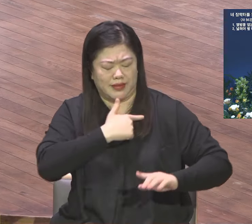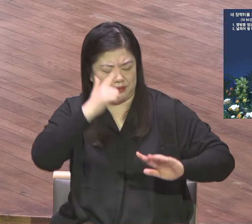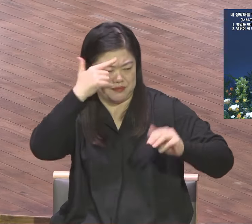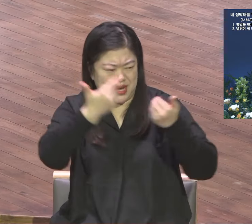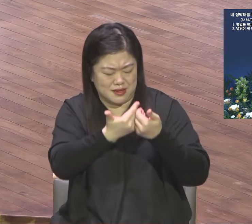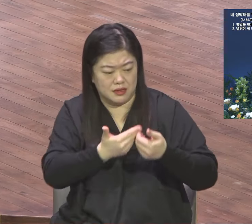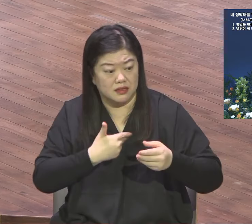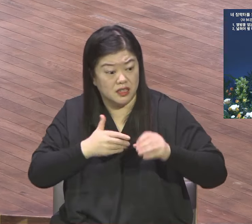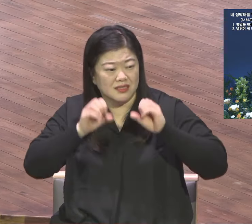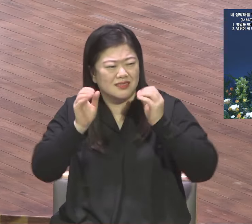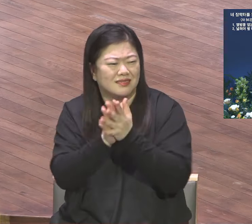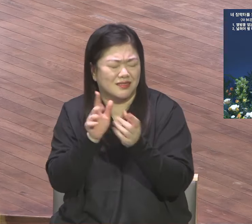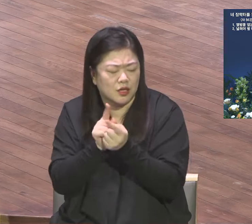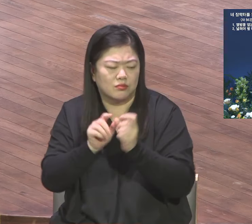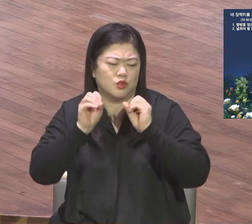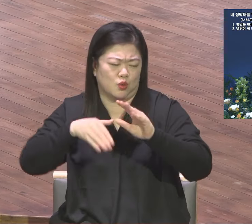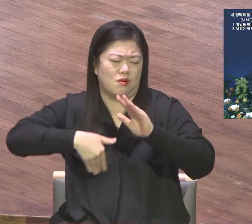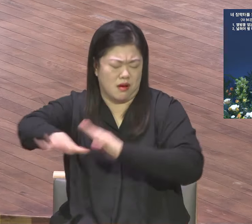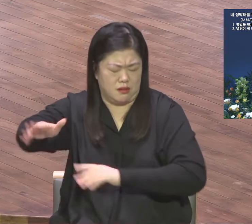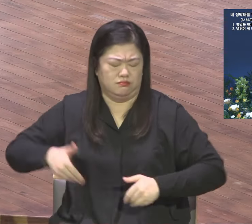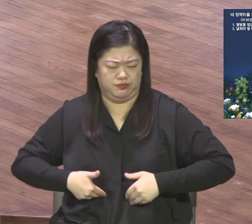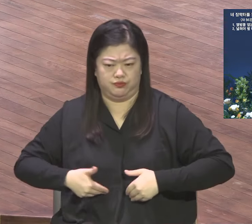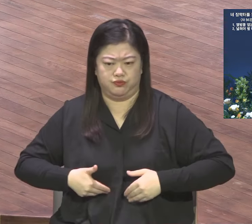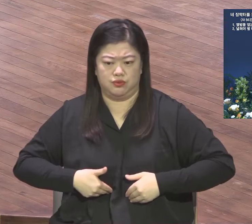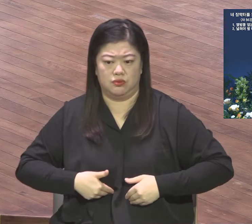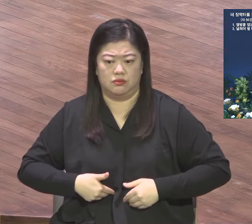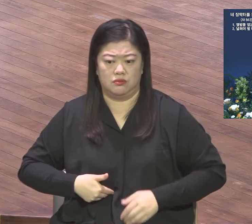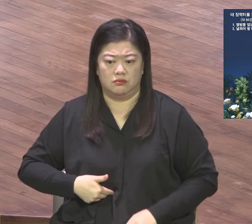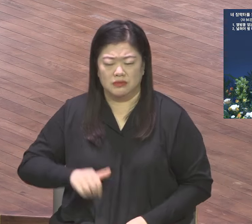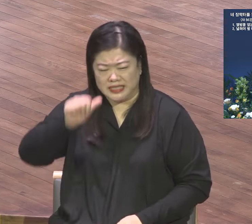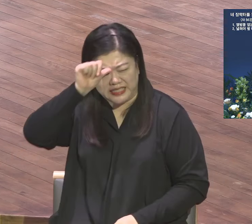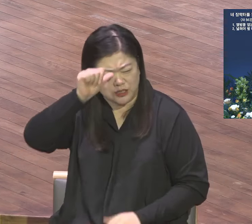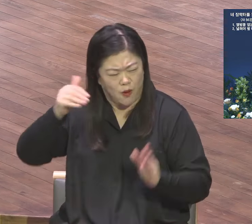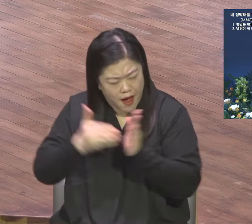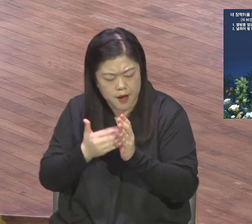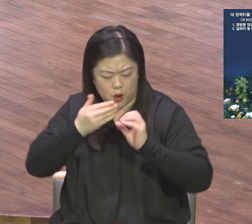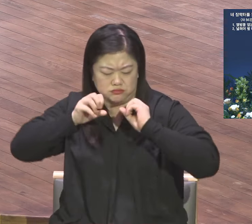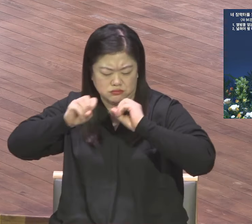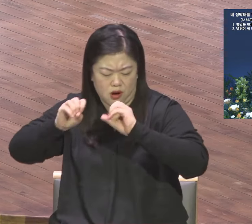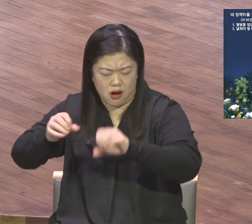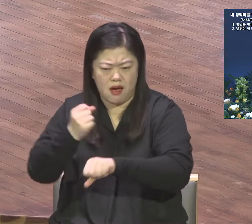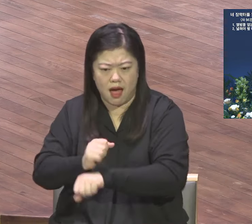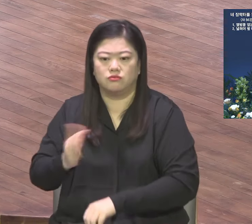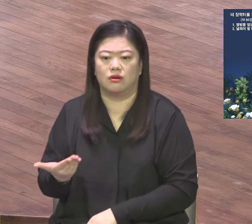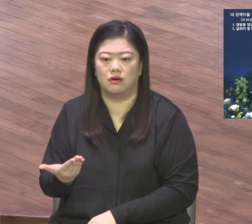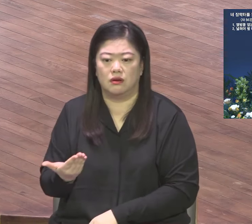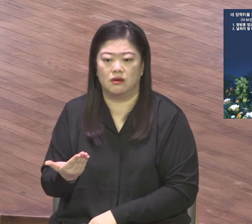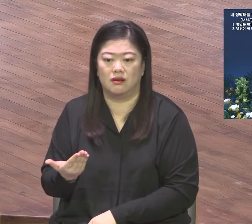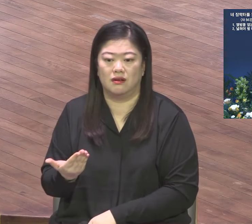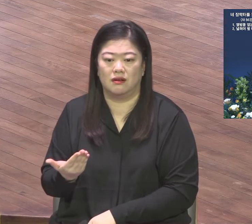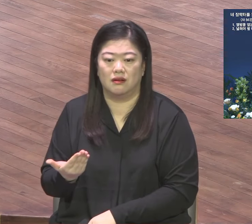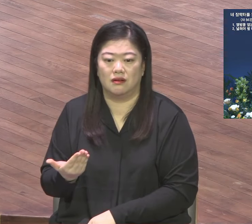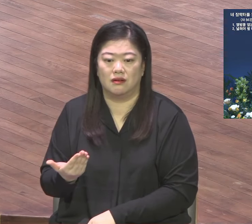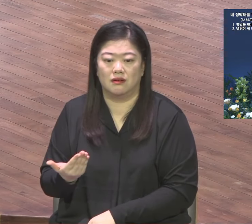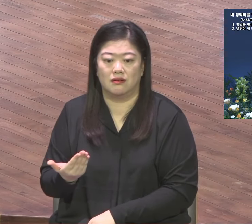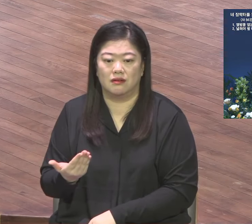무모한 짓을 한다고 절대 없는 짓 한다고 평가 전화했습니다 그런데 위리함 켈리는 달랐습니다